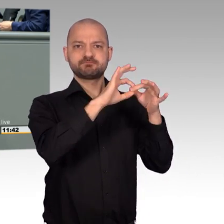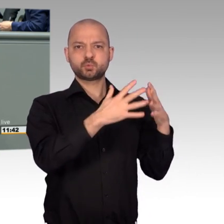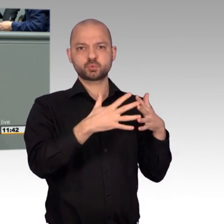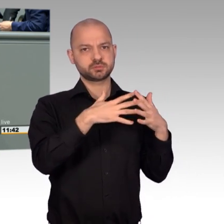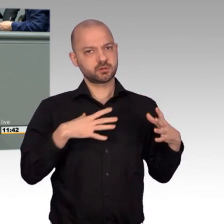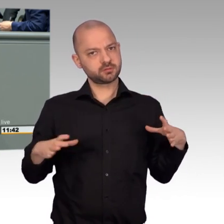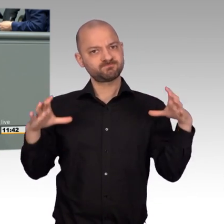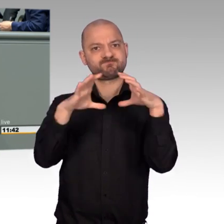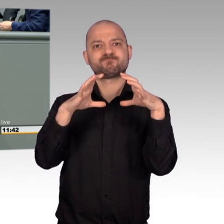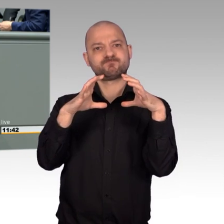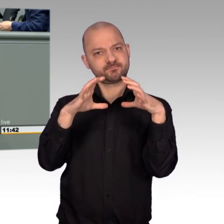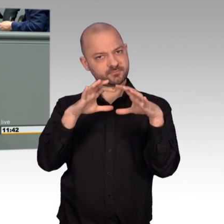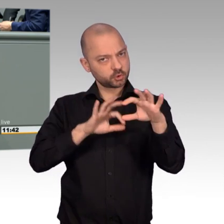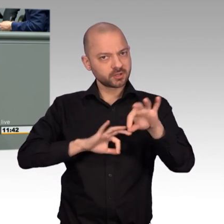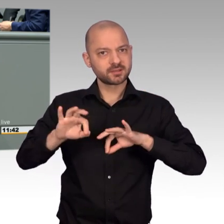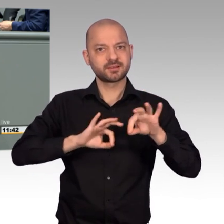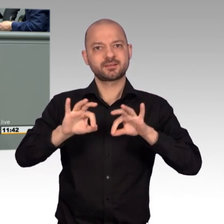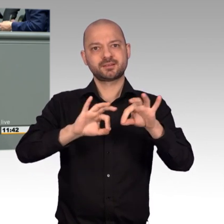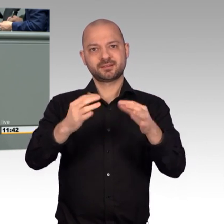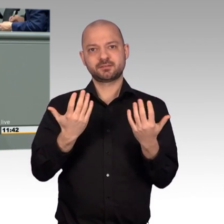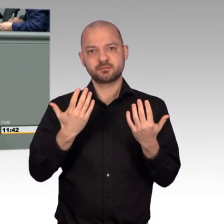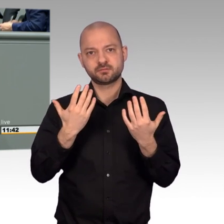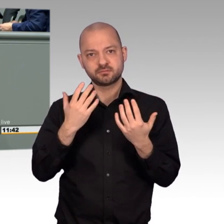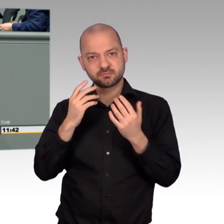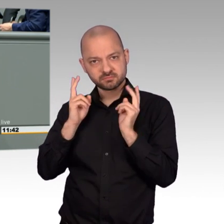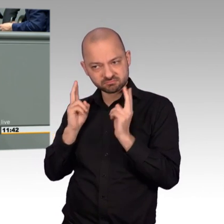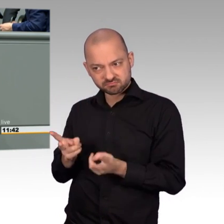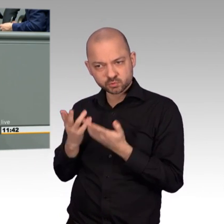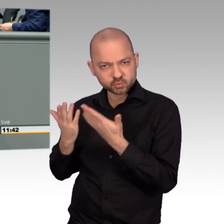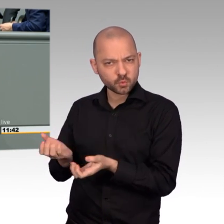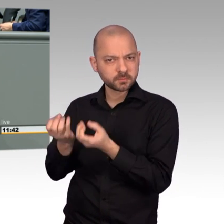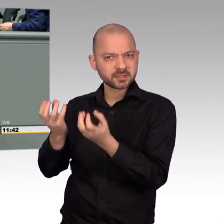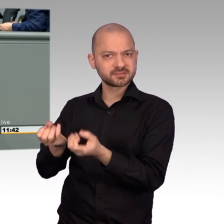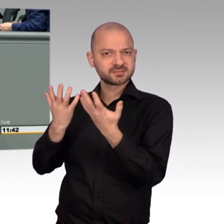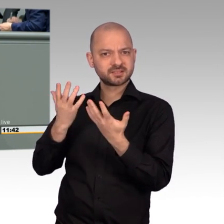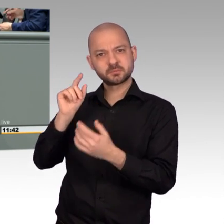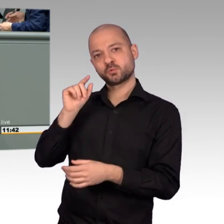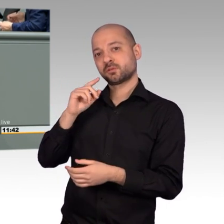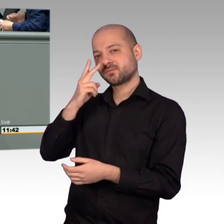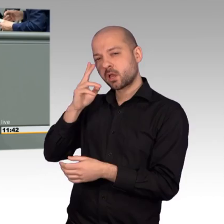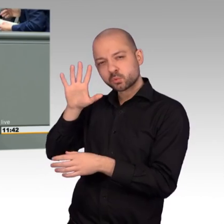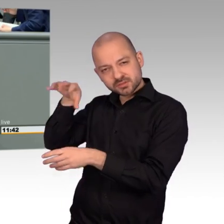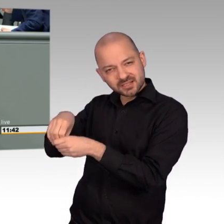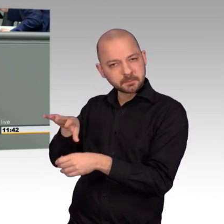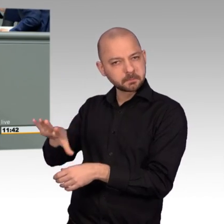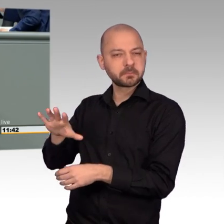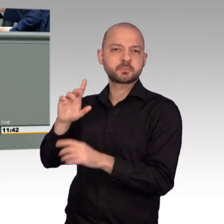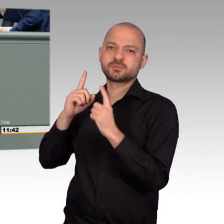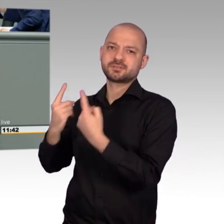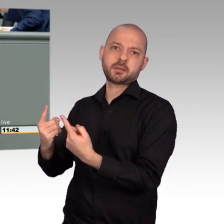politisch vor Ort passiert, müssen aber die Menschen selbst bestimmen. Ob Saudis, Iraker, Iraner oder